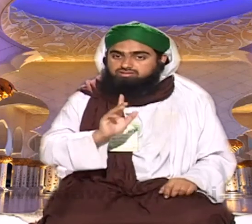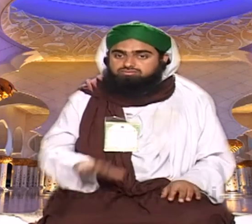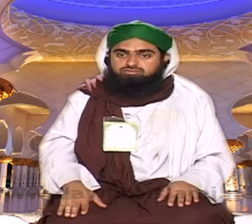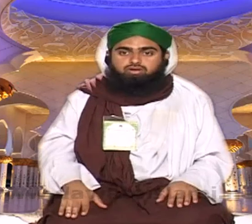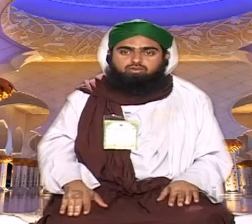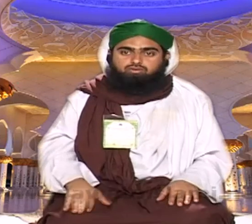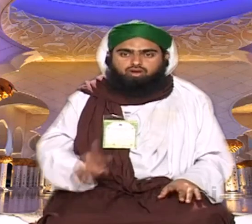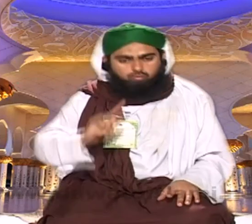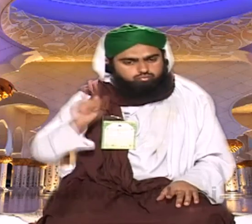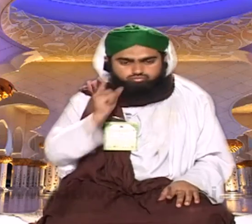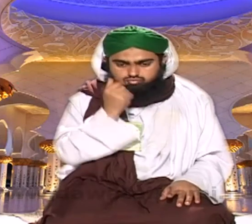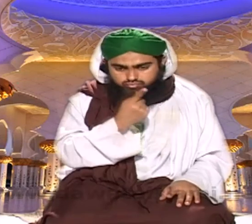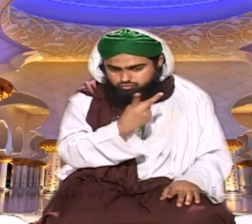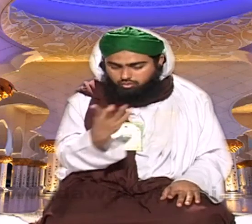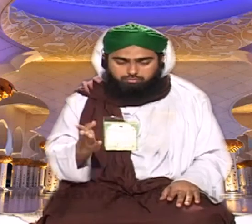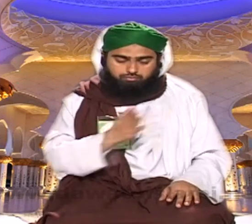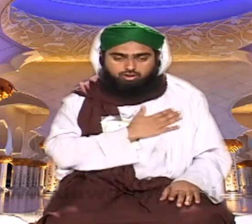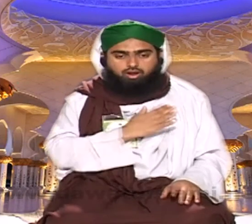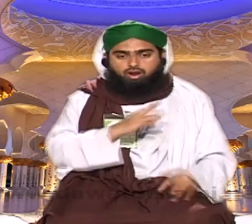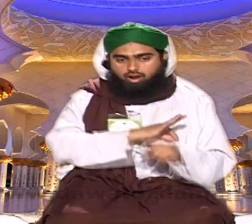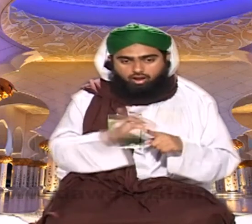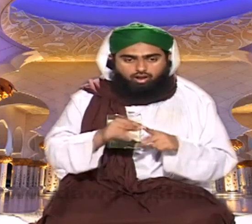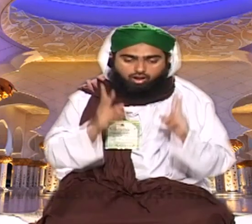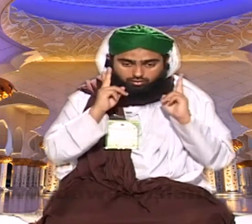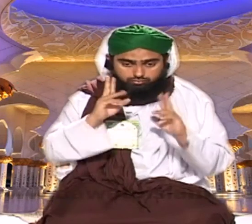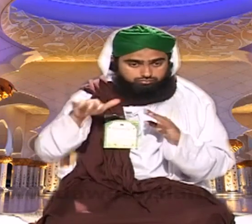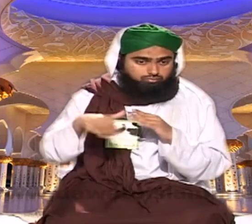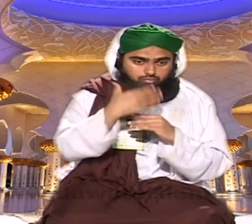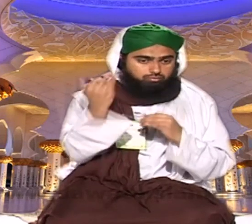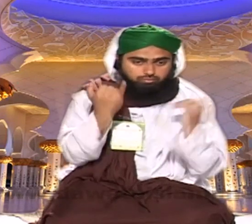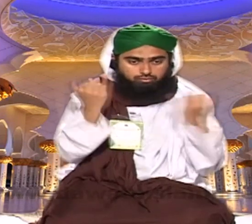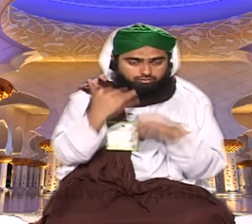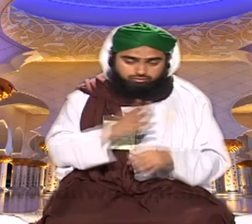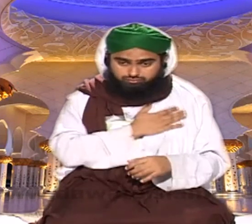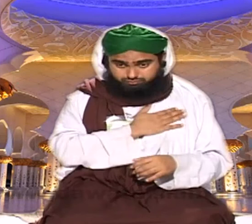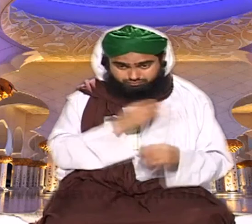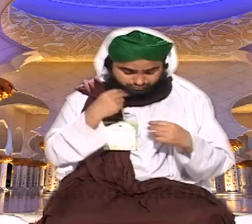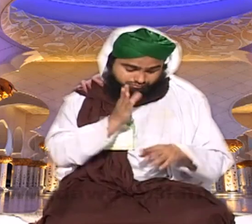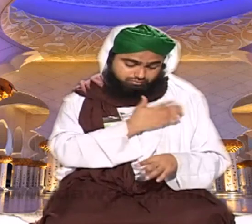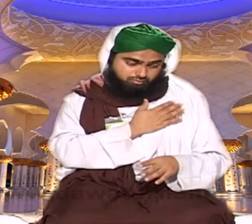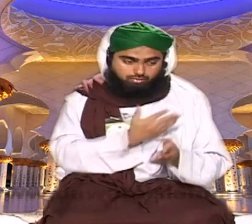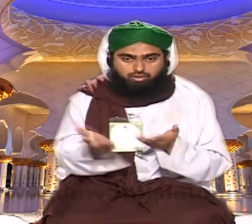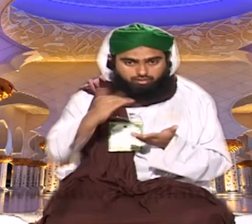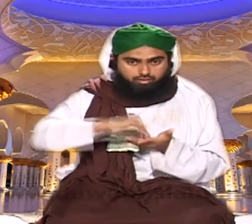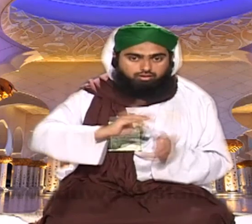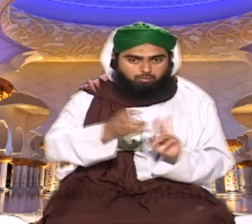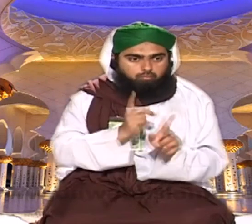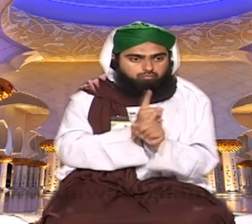یہ حقیقت ہے تو پتھان بھائی ہوتے ہیں اکثر چوکی دار تو وہ میرا خیال ہے بغیر پیسے کے بھی آپ کو اٹھا دیں گے